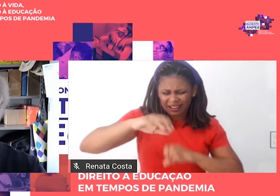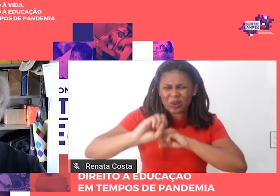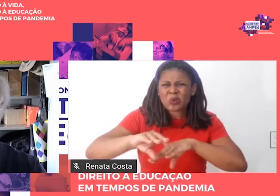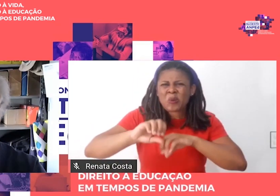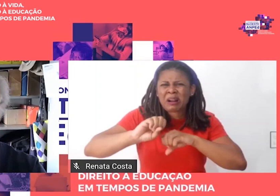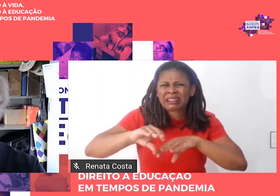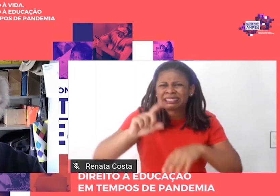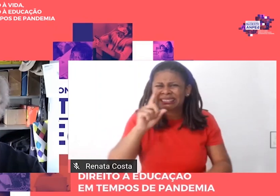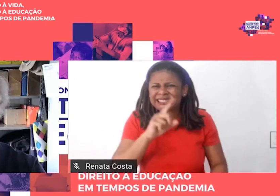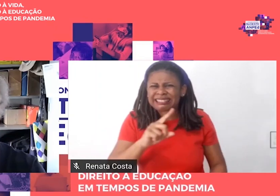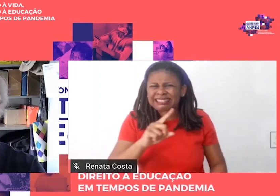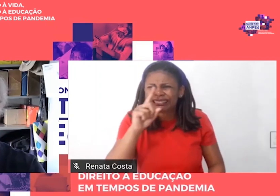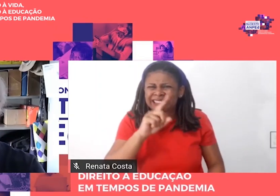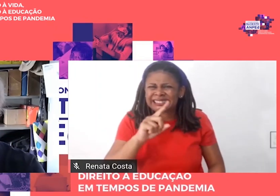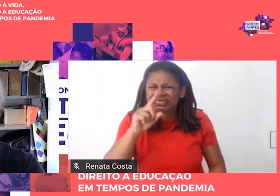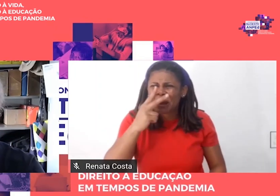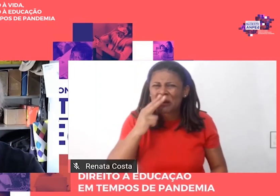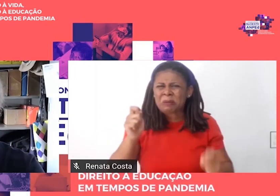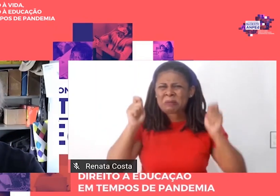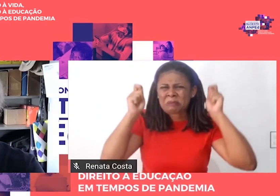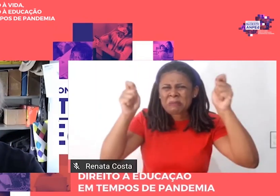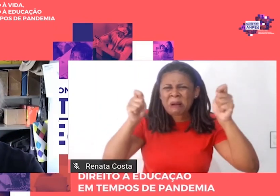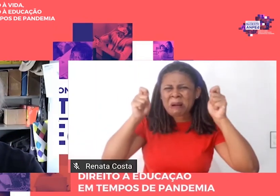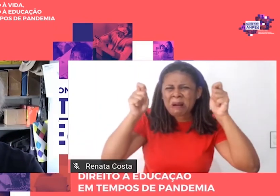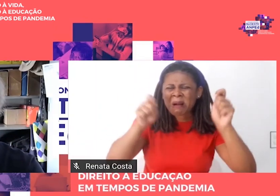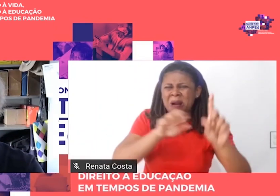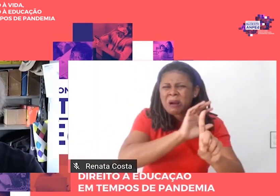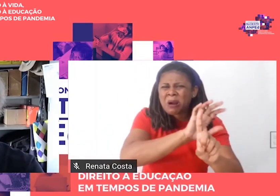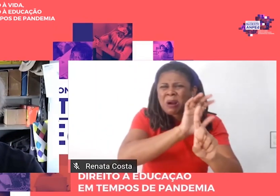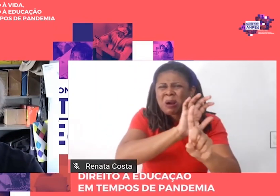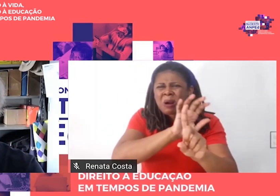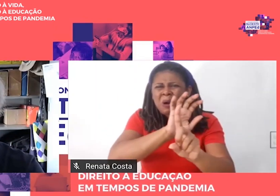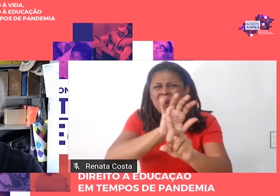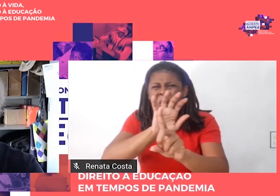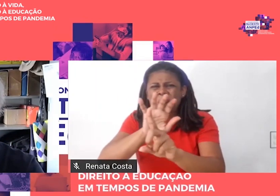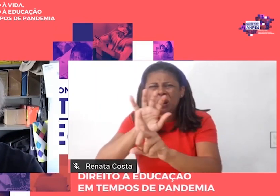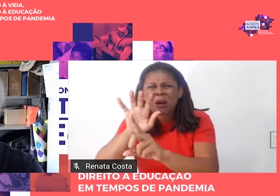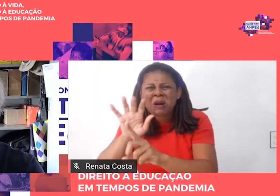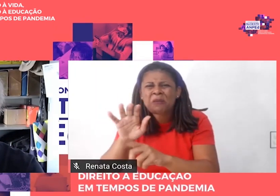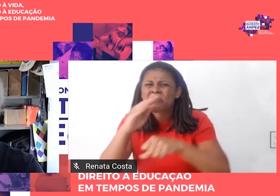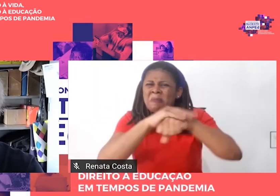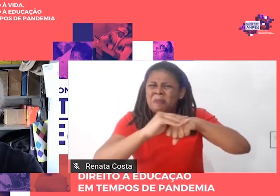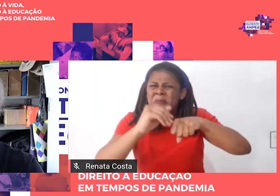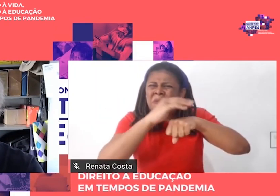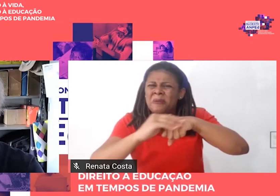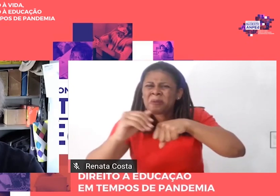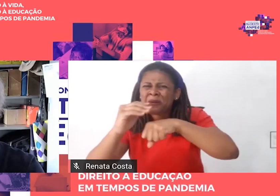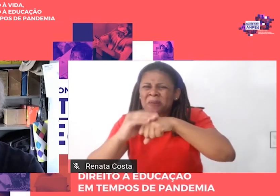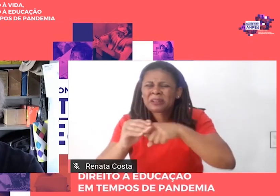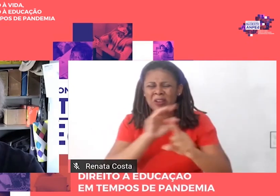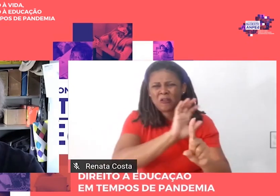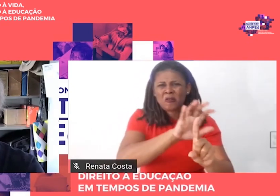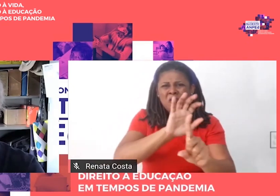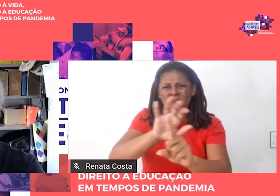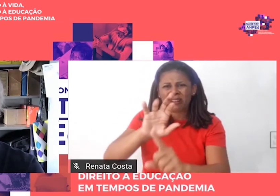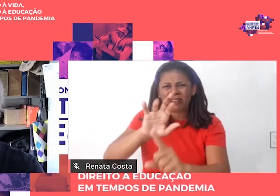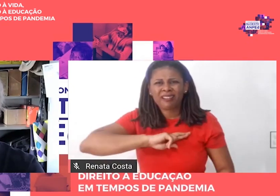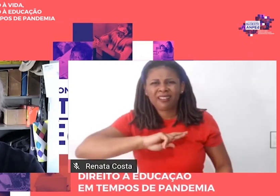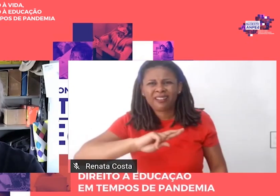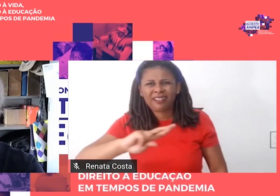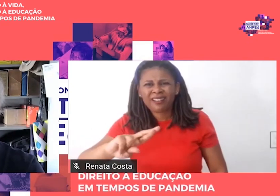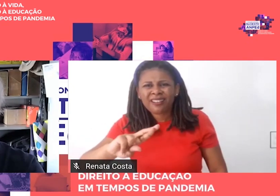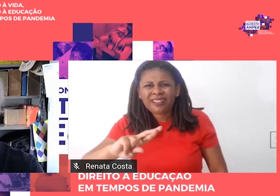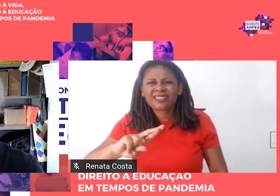populismo pedagógico, pelo confissionalismo católico e pelo privatismo de